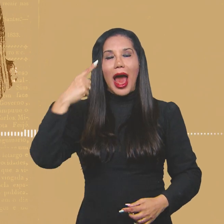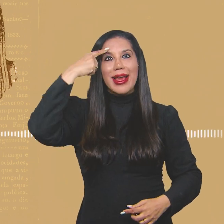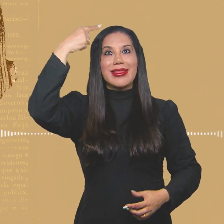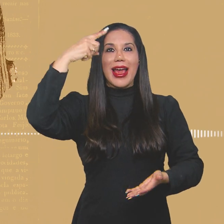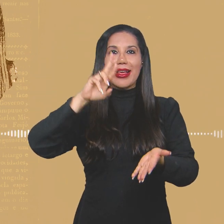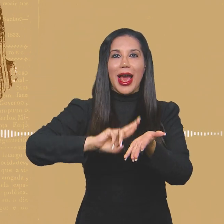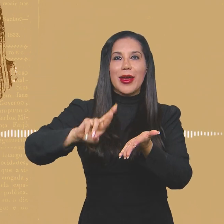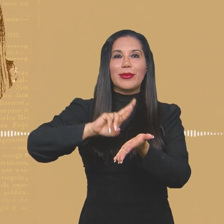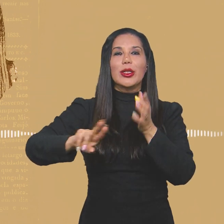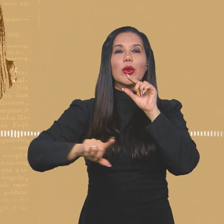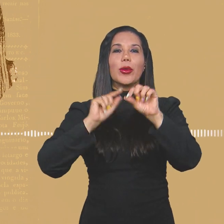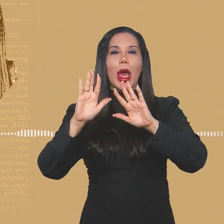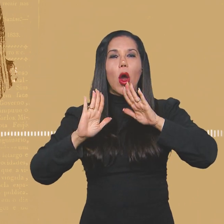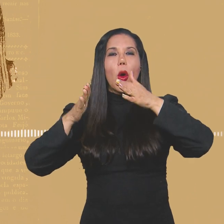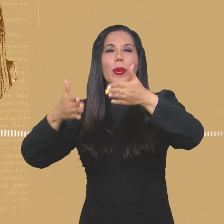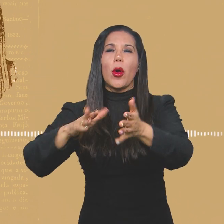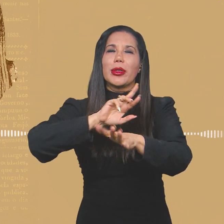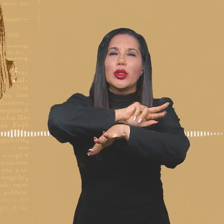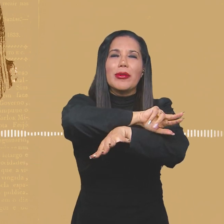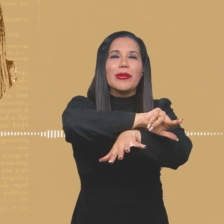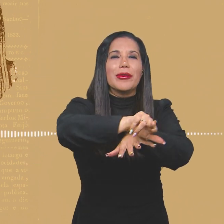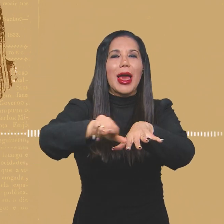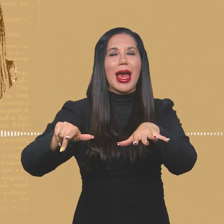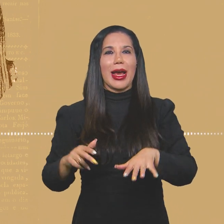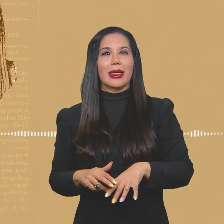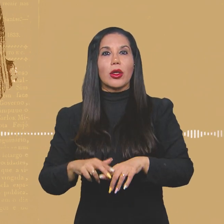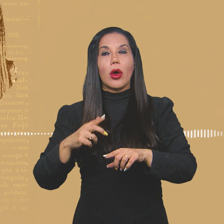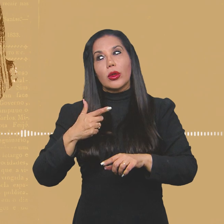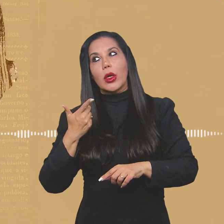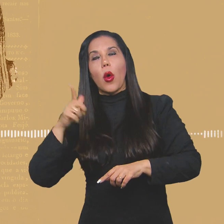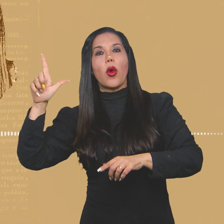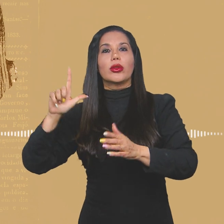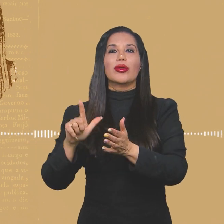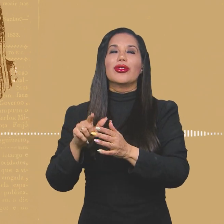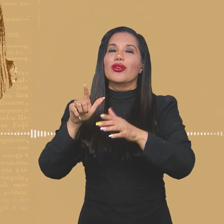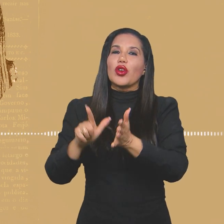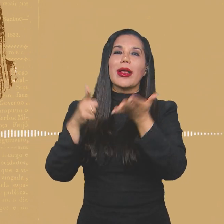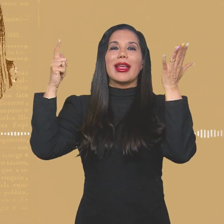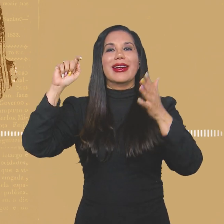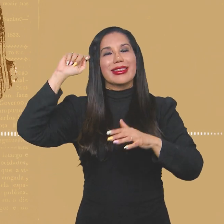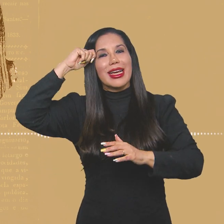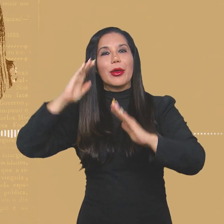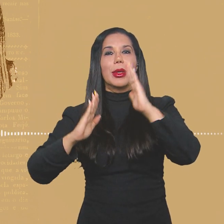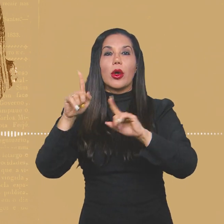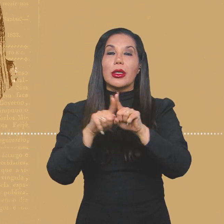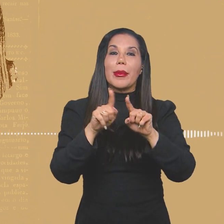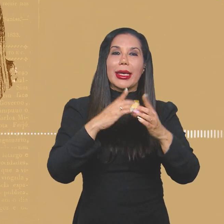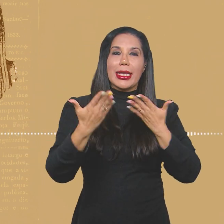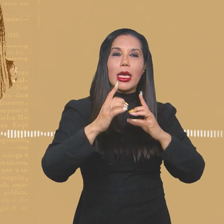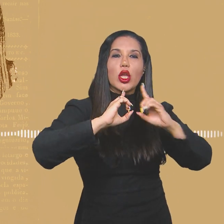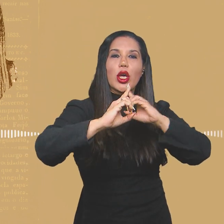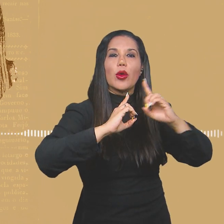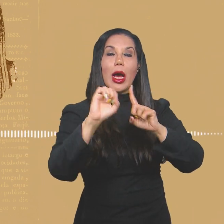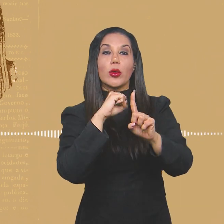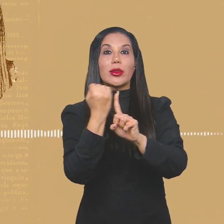da revista era chegar a um público mais diversificado do que outras publicações negras da época, pois também queria dialogar com a sociedade